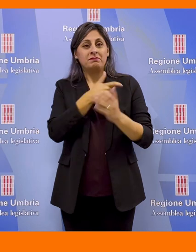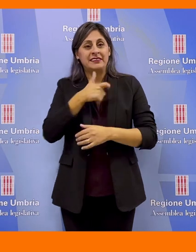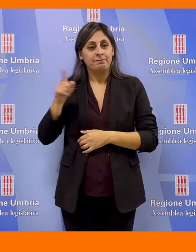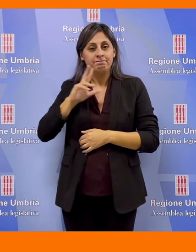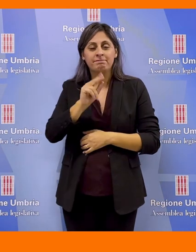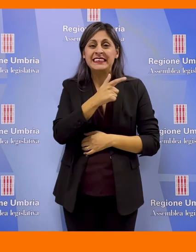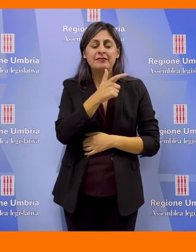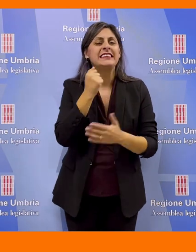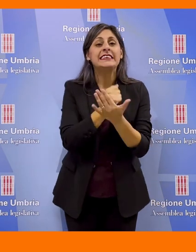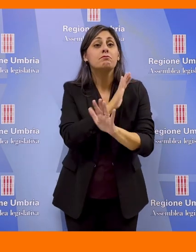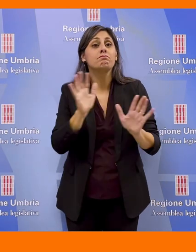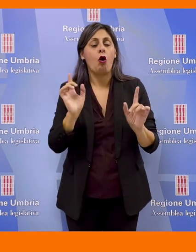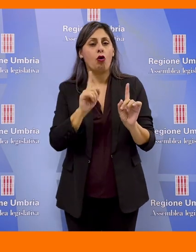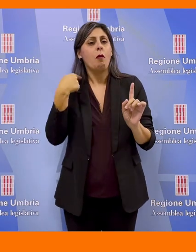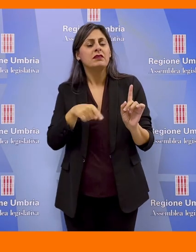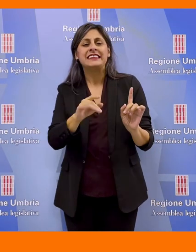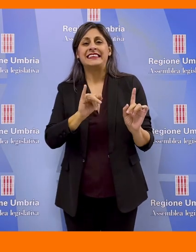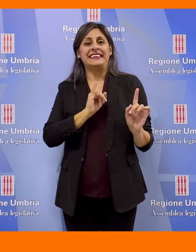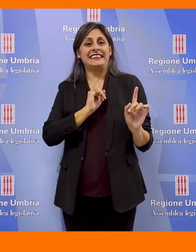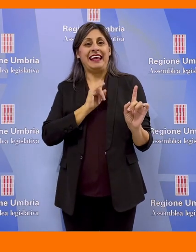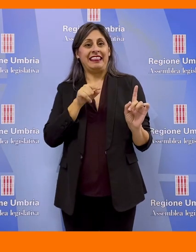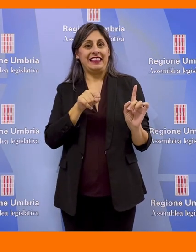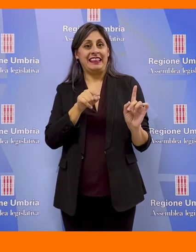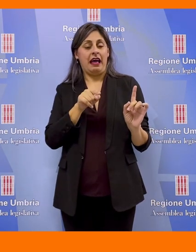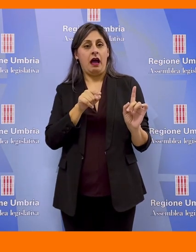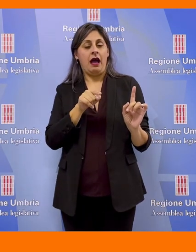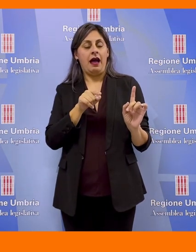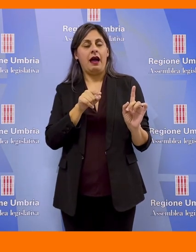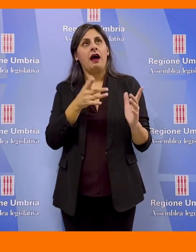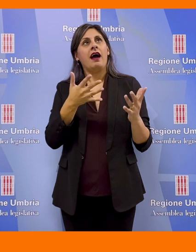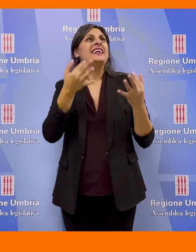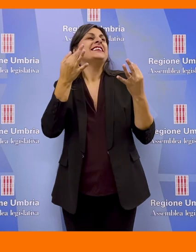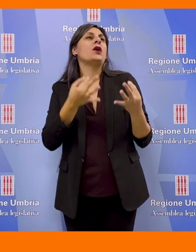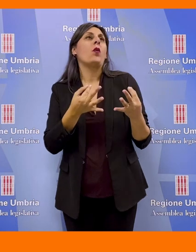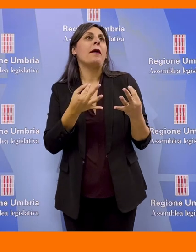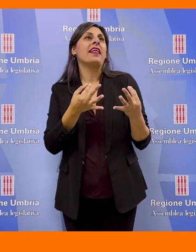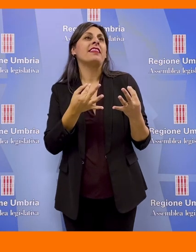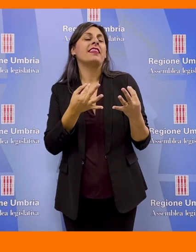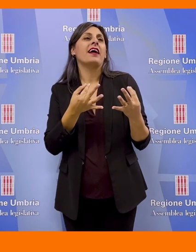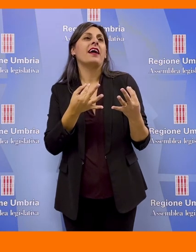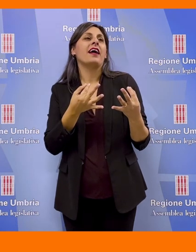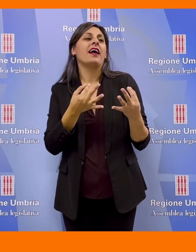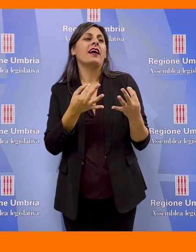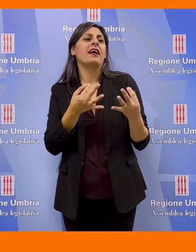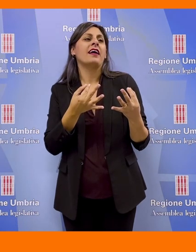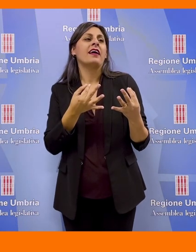simbolo, questo è l'identità sicuramente degli occupini